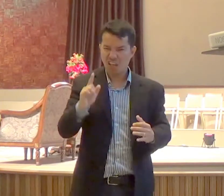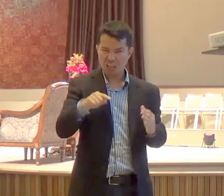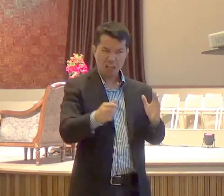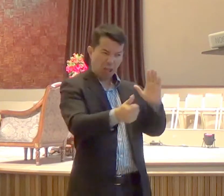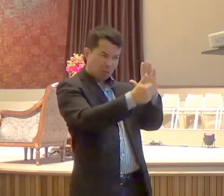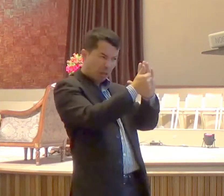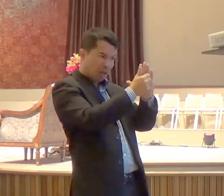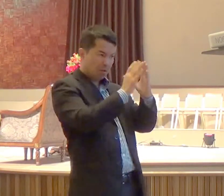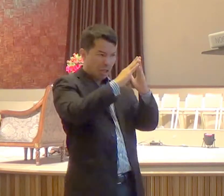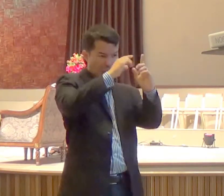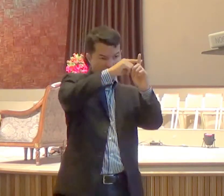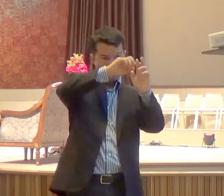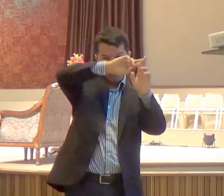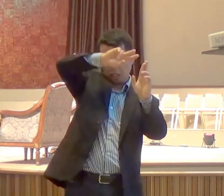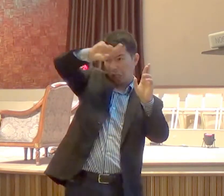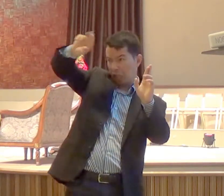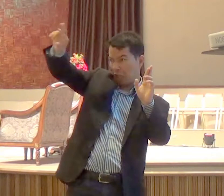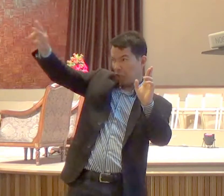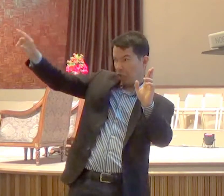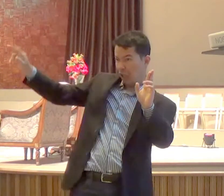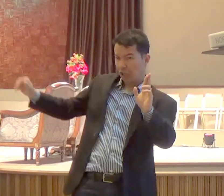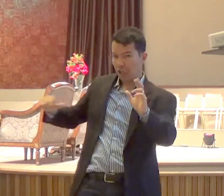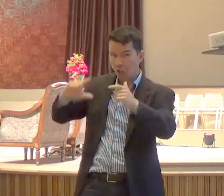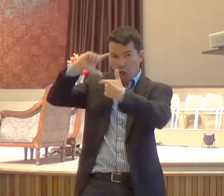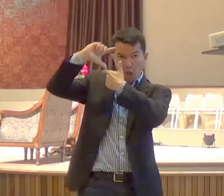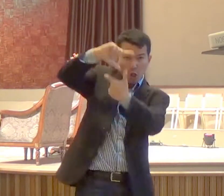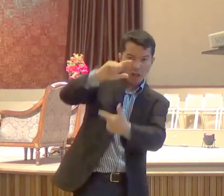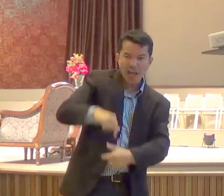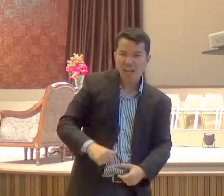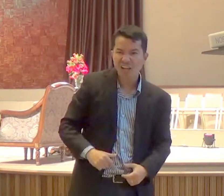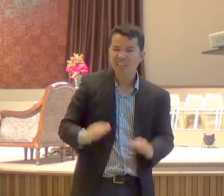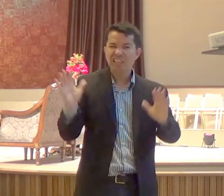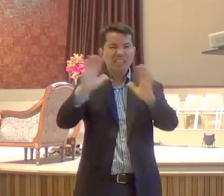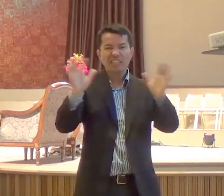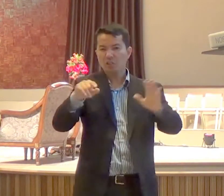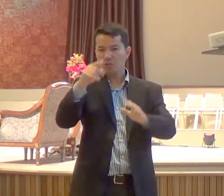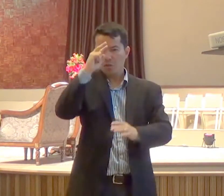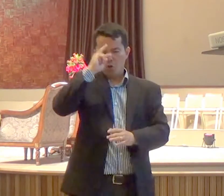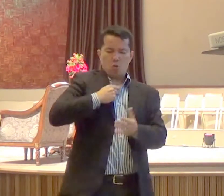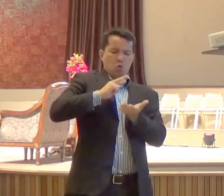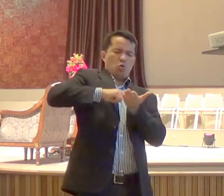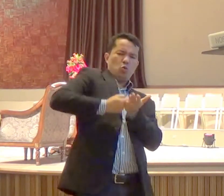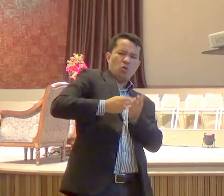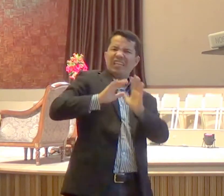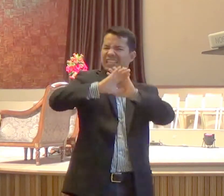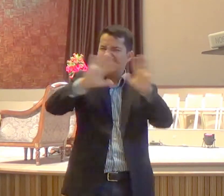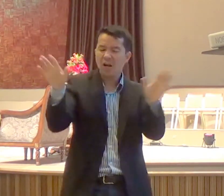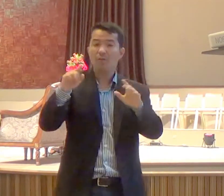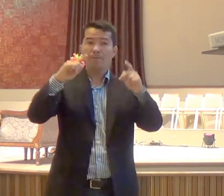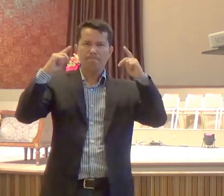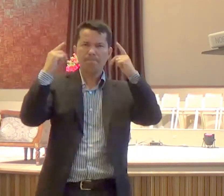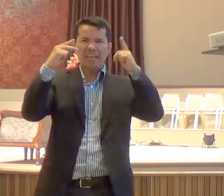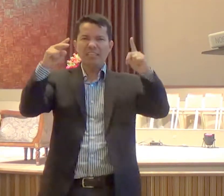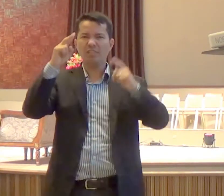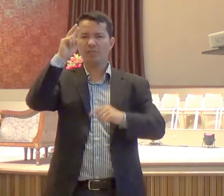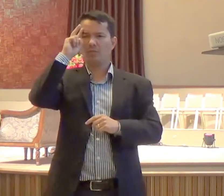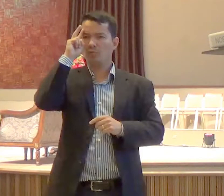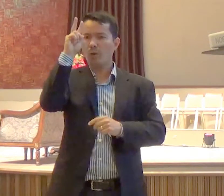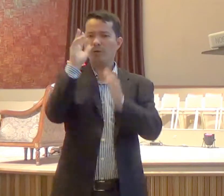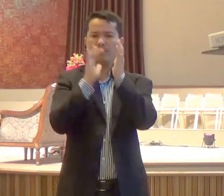tradição, não é para pregar o que você acha, não é nem a sua interpretação, pregue o Evangelho, e daí o